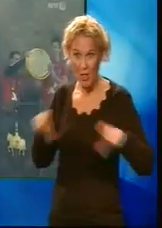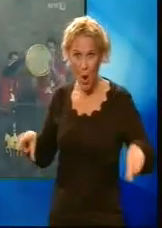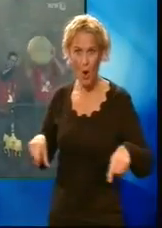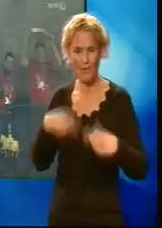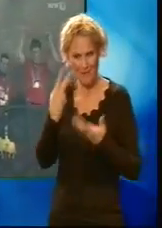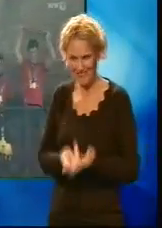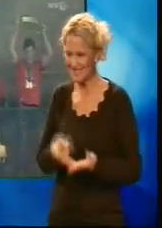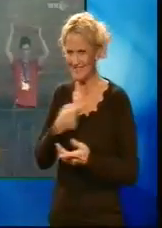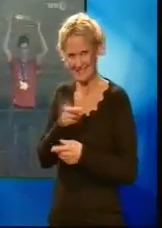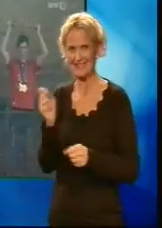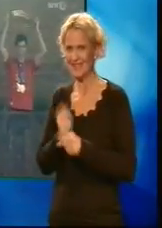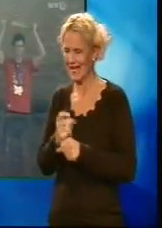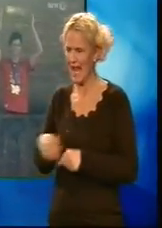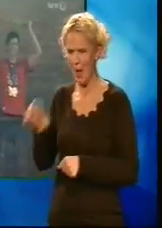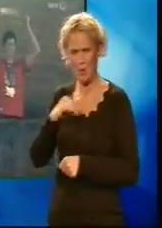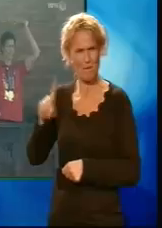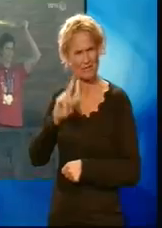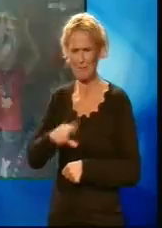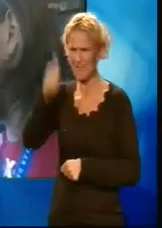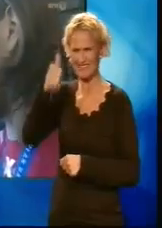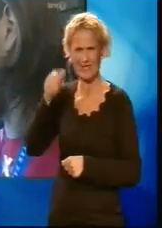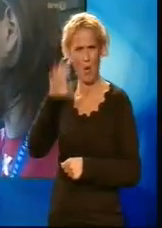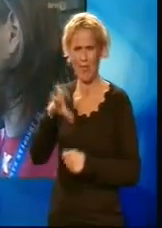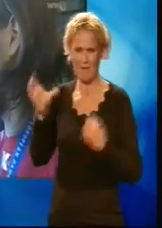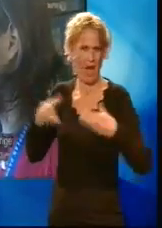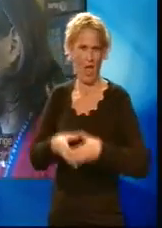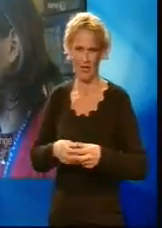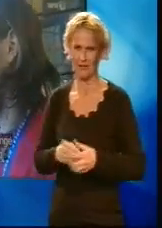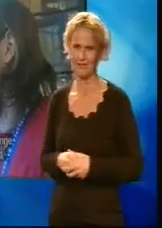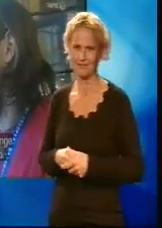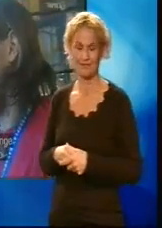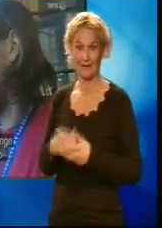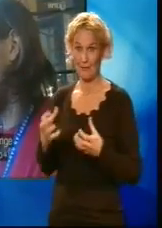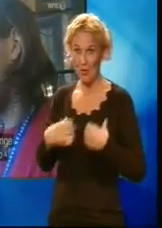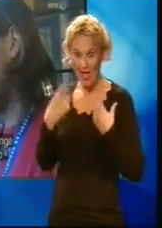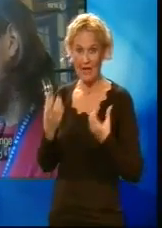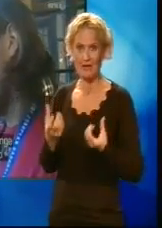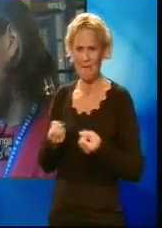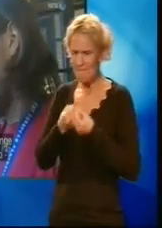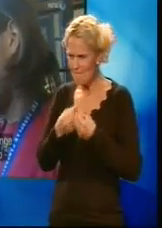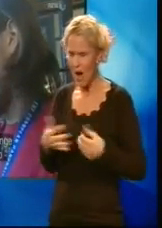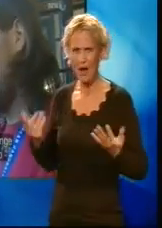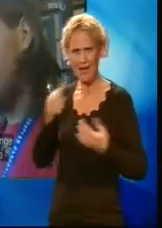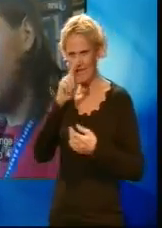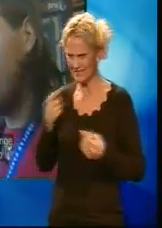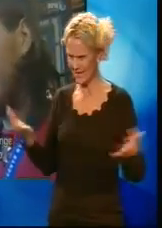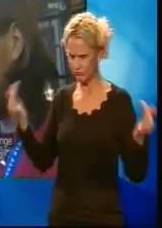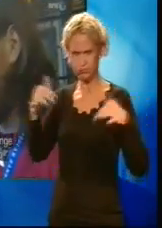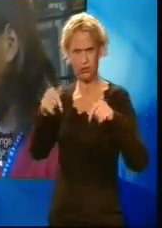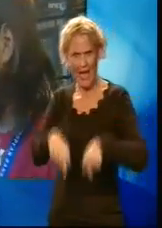at de er Europas beste håndballag. Jeg er imponeret, at det er så mange mennesker opp for at de vil ha